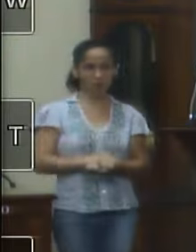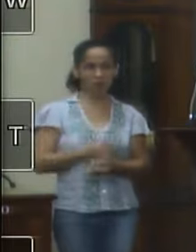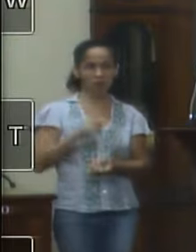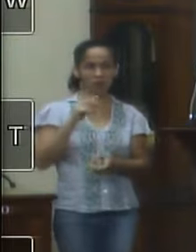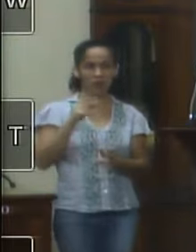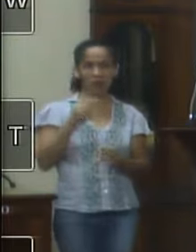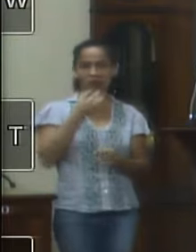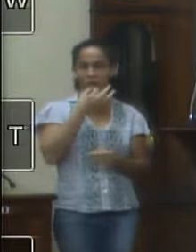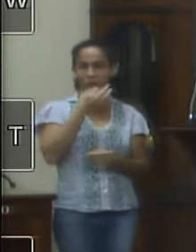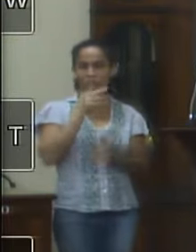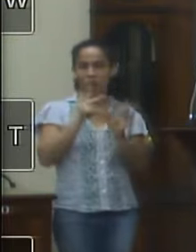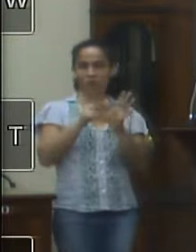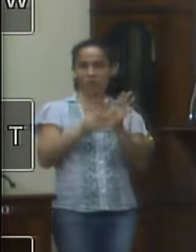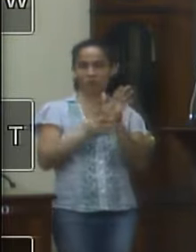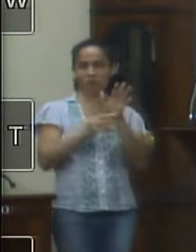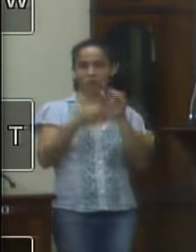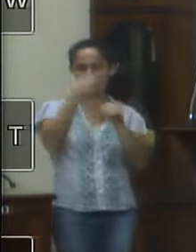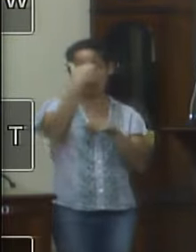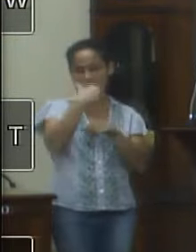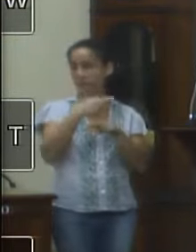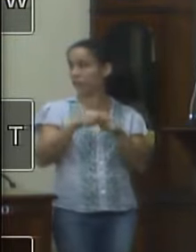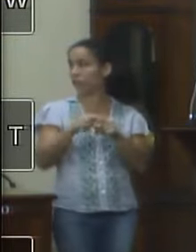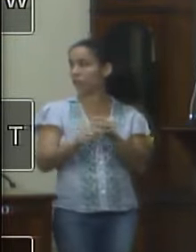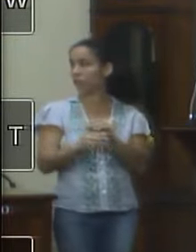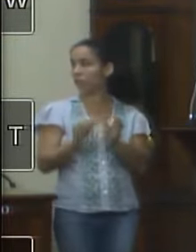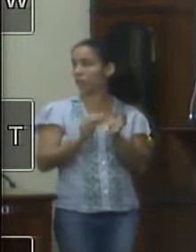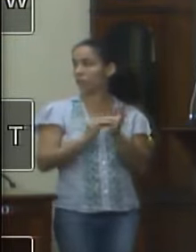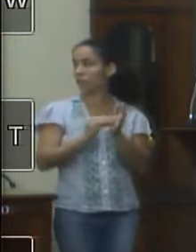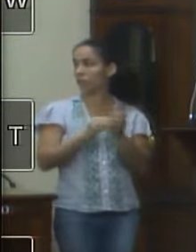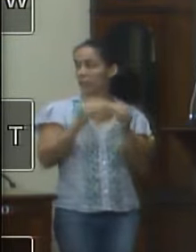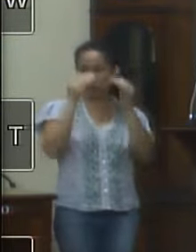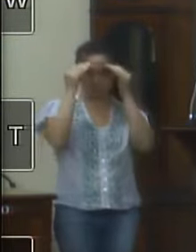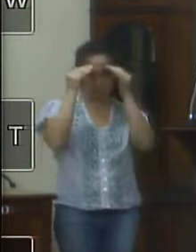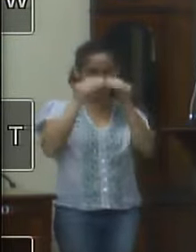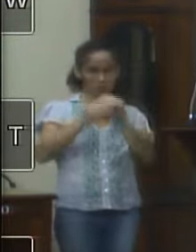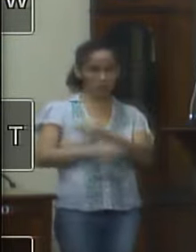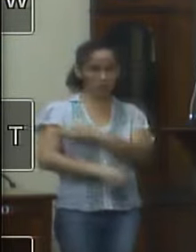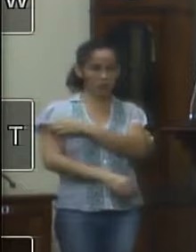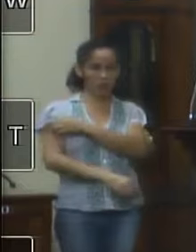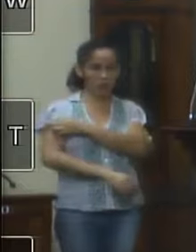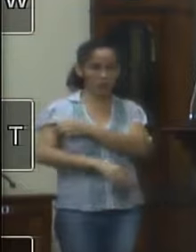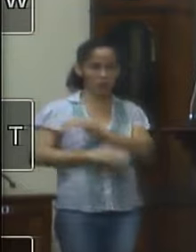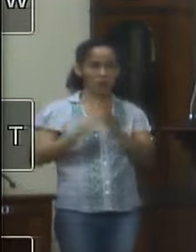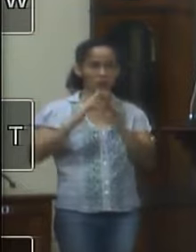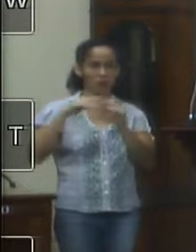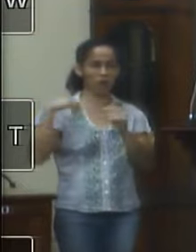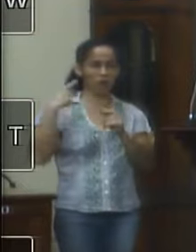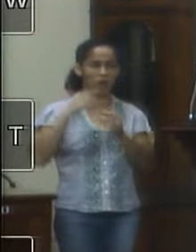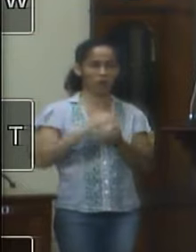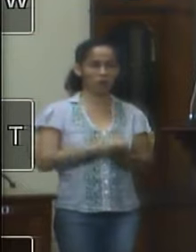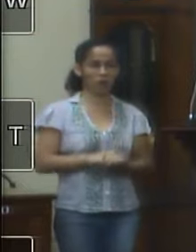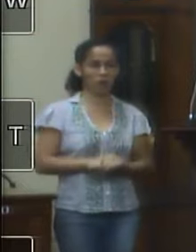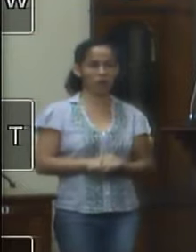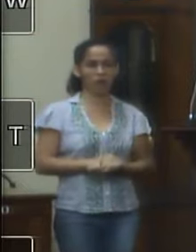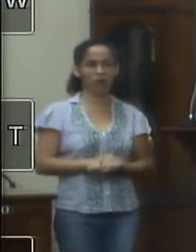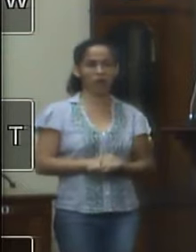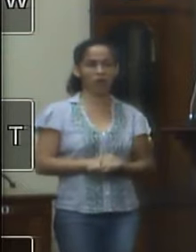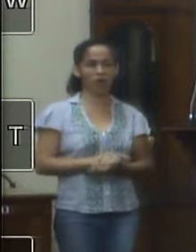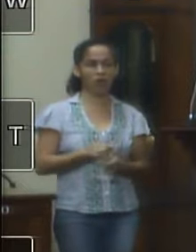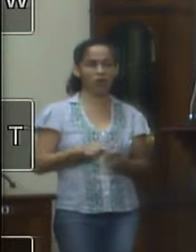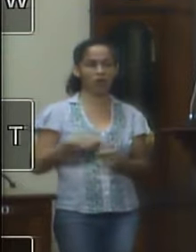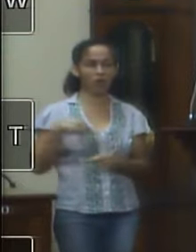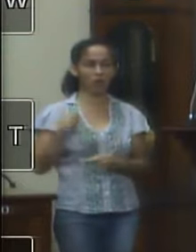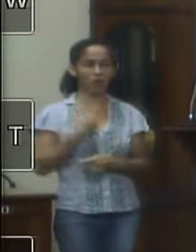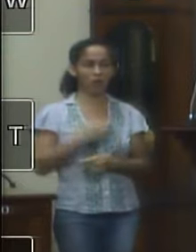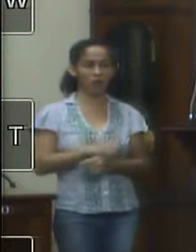da mesma opinião que eu é da falta de respeito dela com a casa e com o